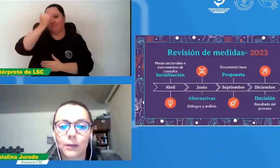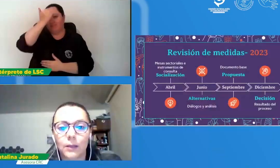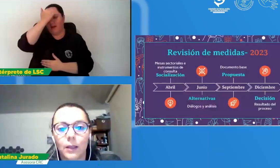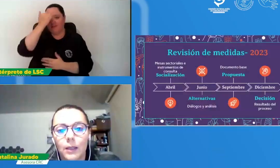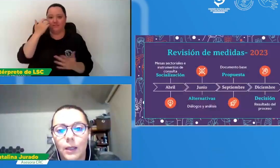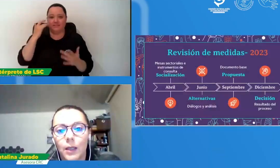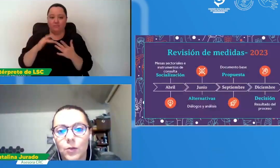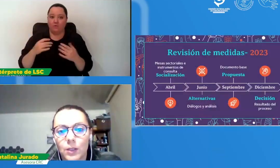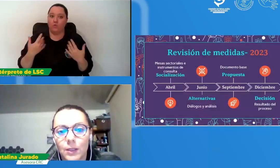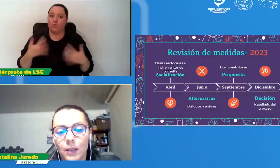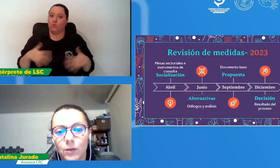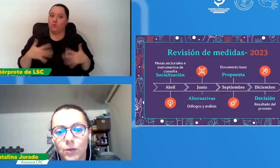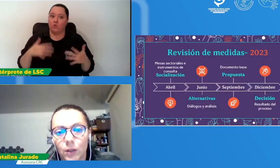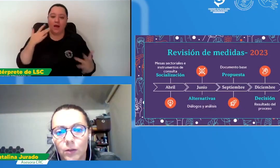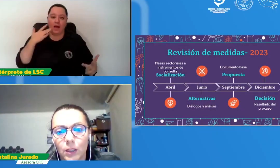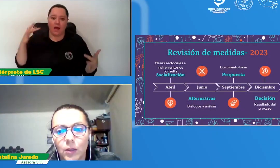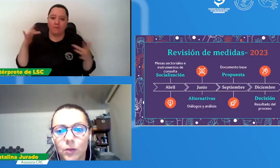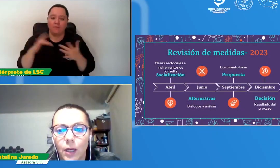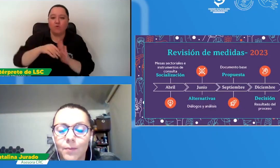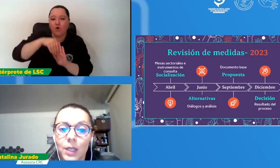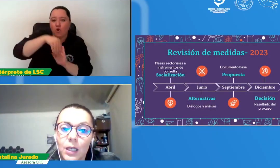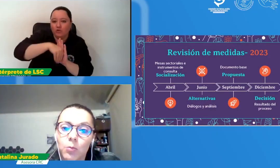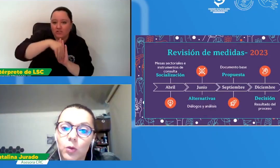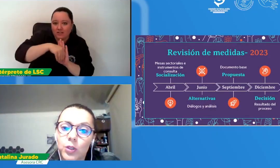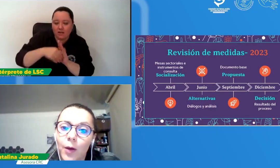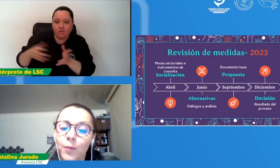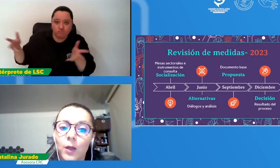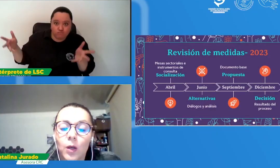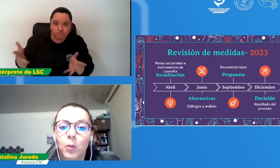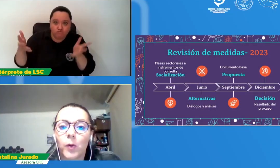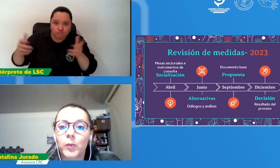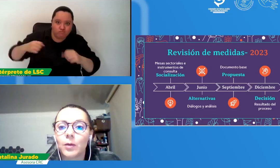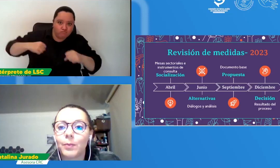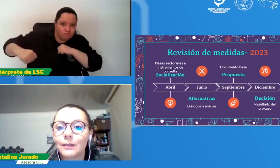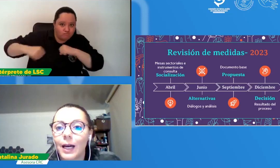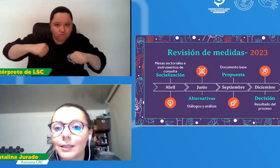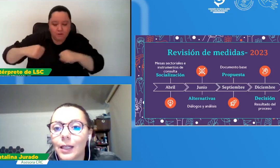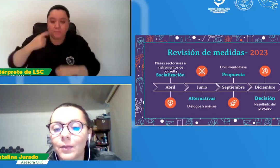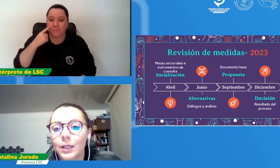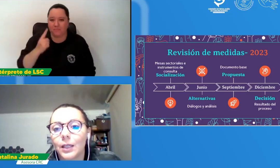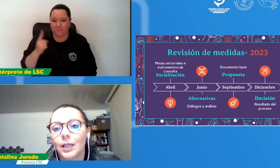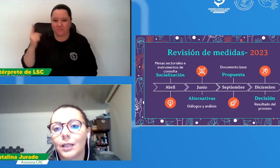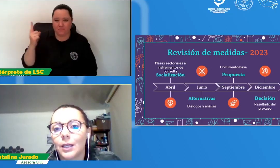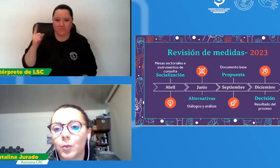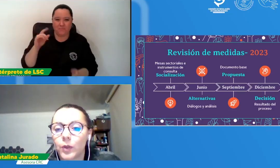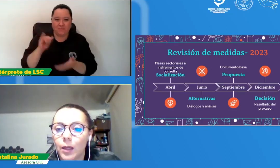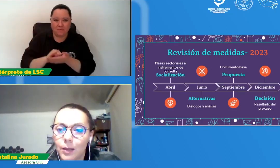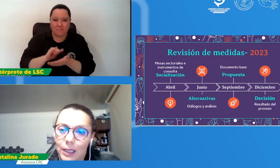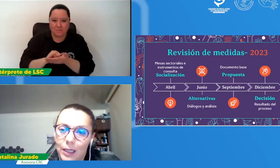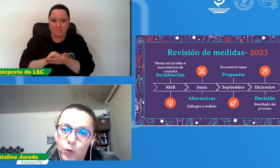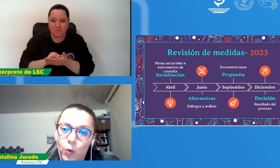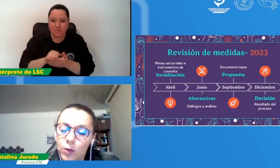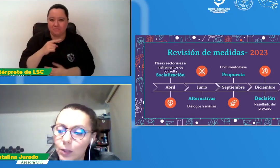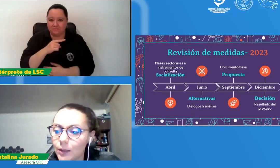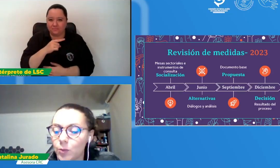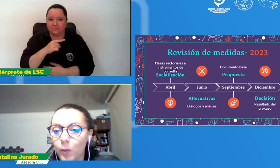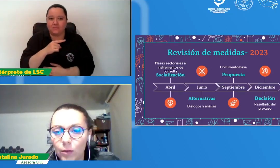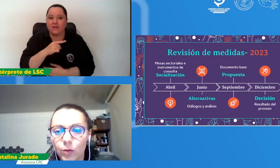potentes que ellos desde la sesión de contenidos han impulsado. Como vemos en pantalla, digamos que tenemos cuatro grandes momentos.